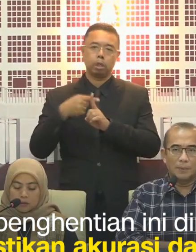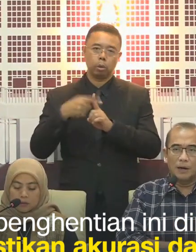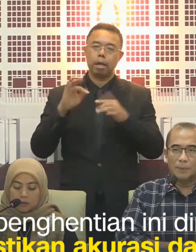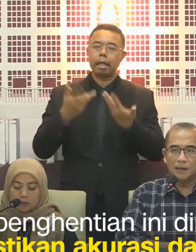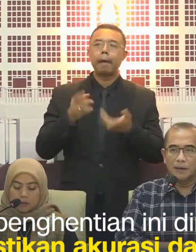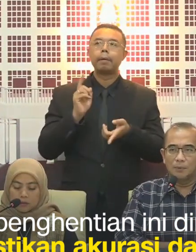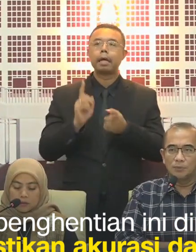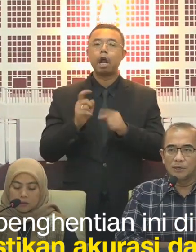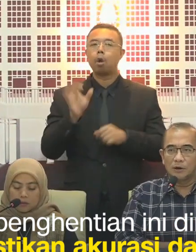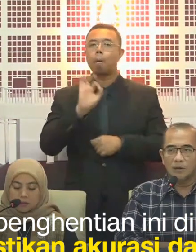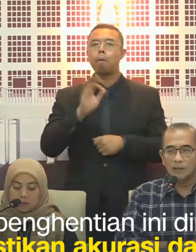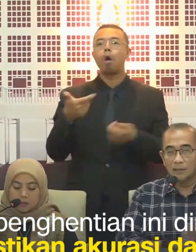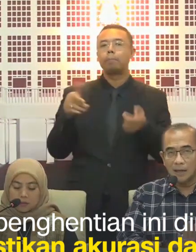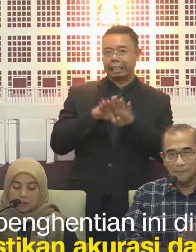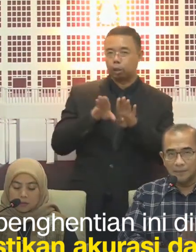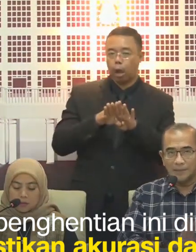I'll see you next time.